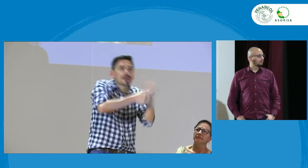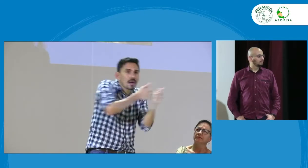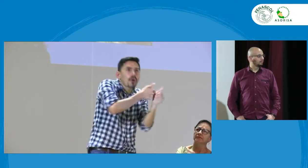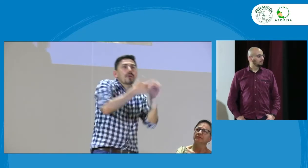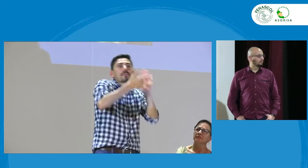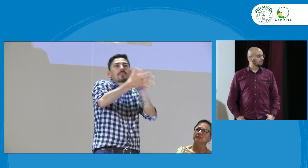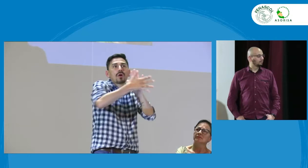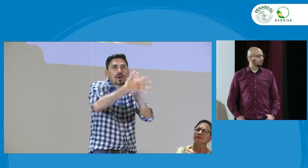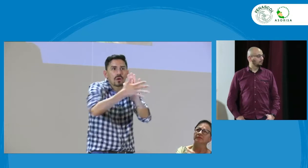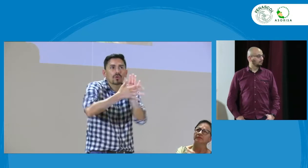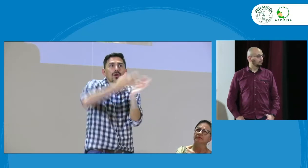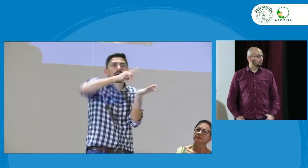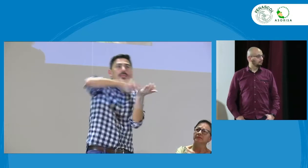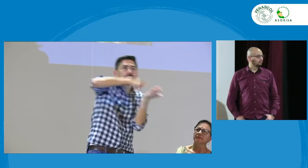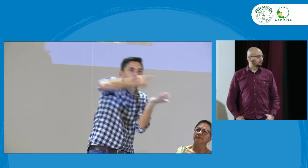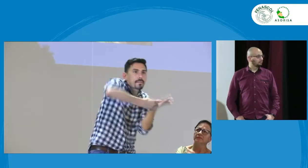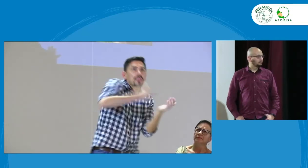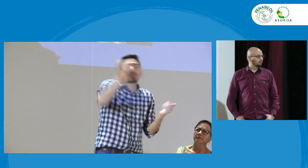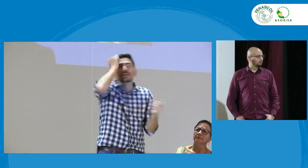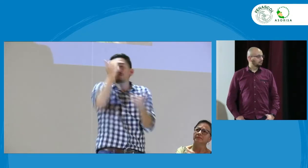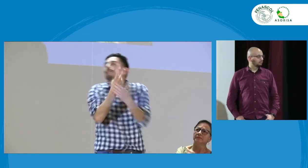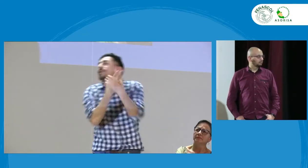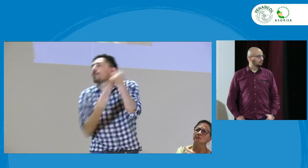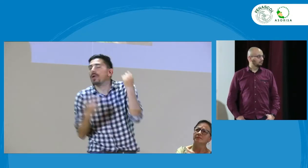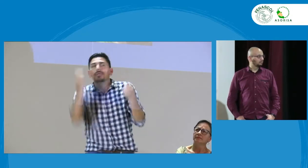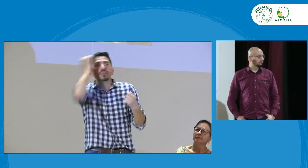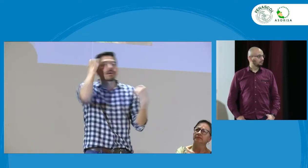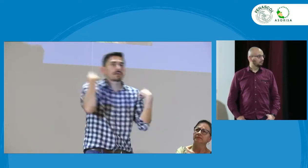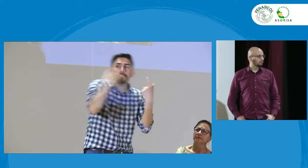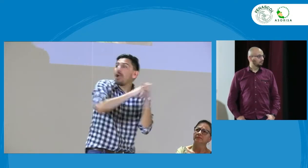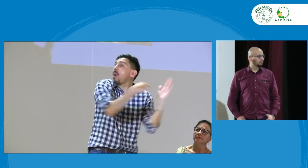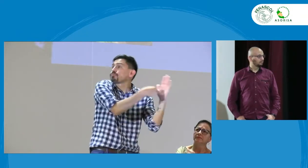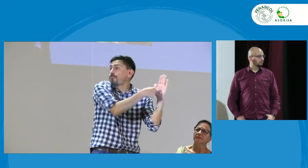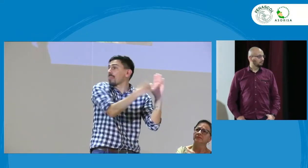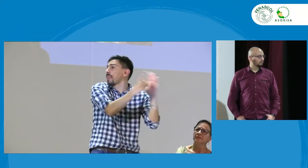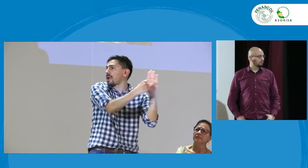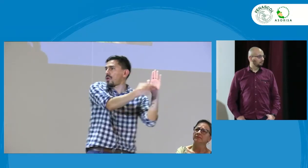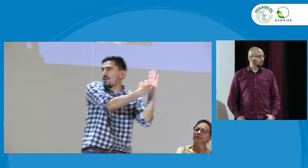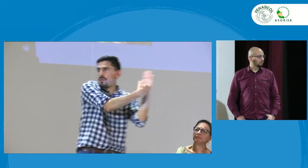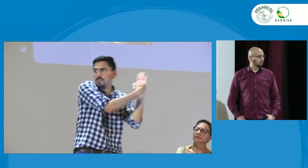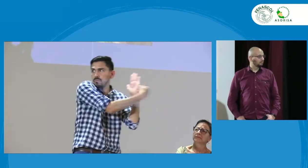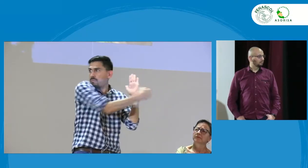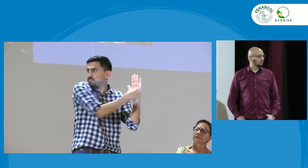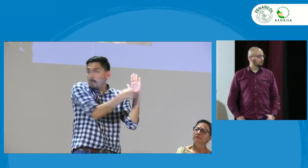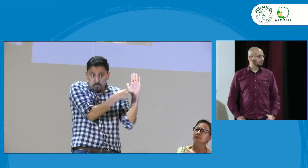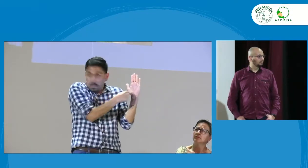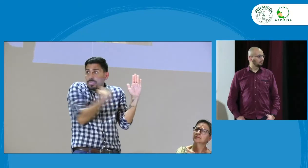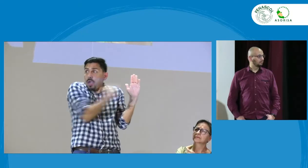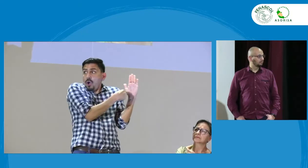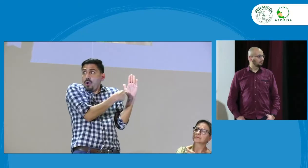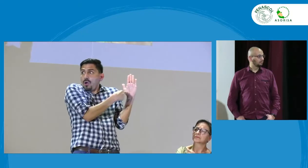mediadores los intérpretes los modelos lingüísticos